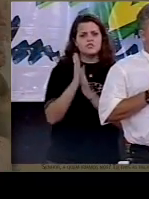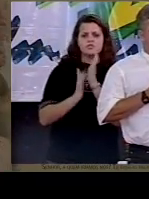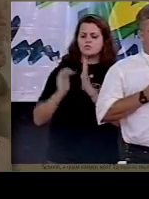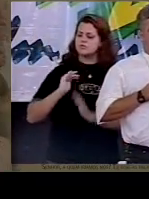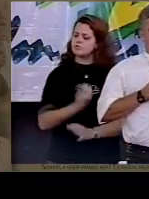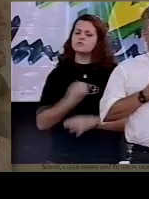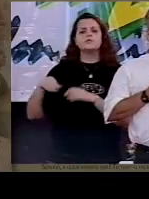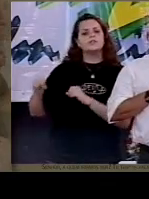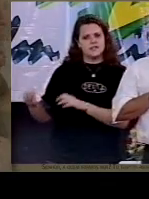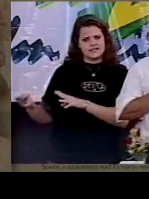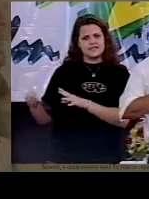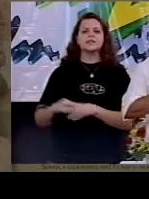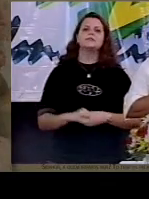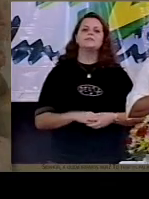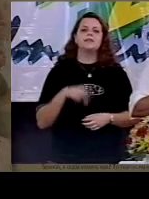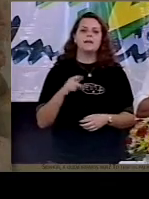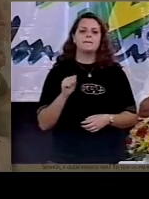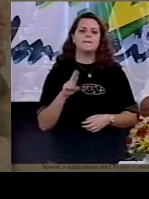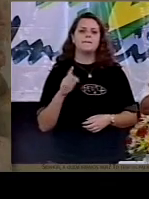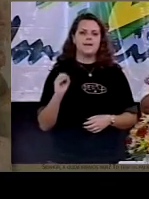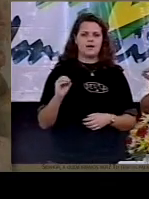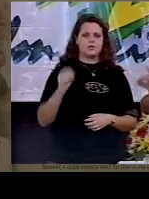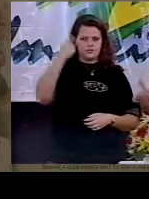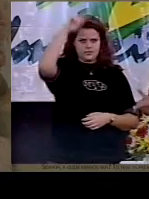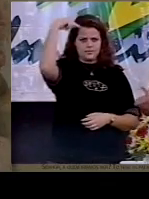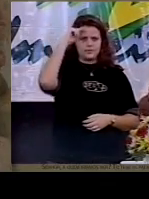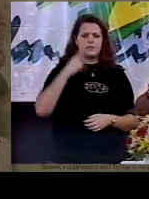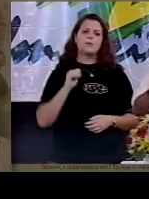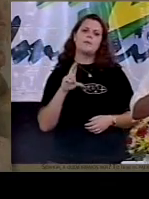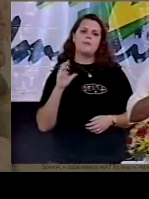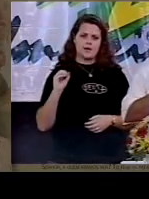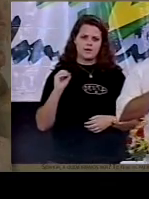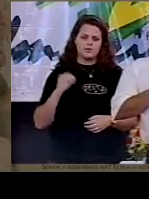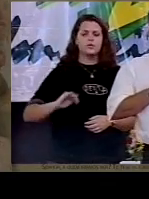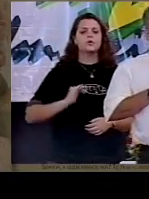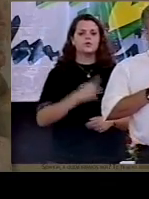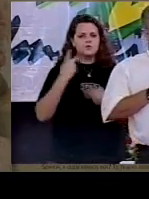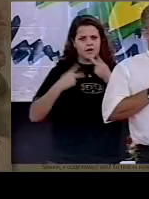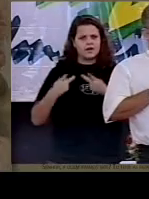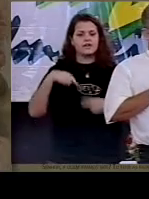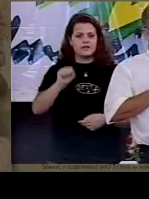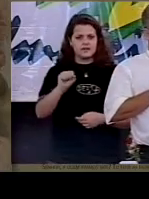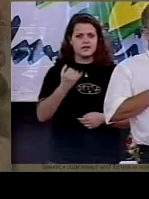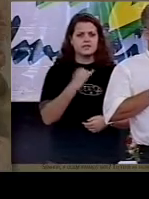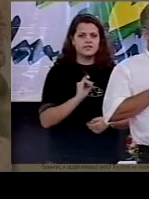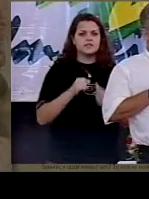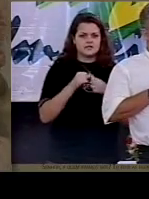começa dizendo no versículo 1, ressuscitados com Cristo, buscai as coisas do alto